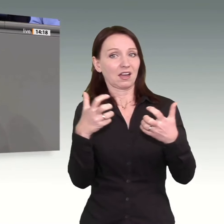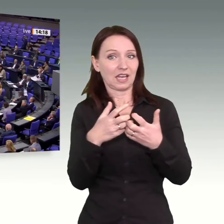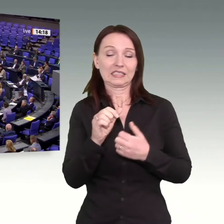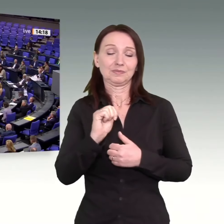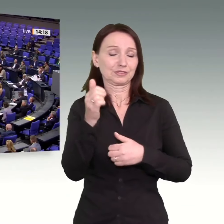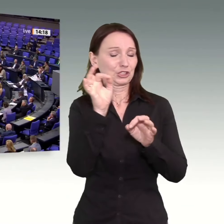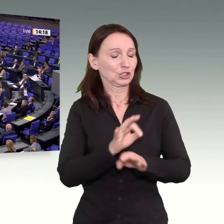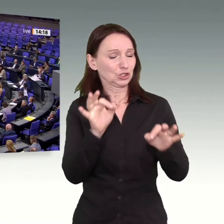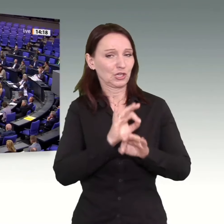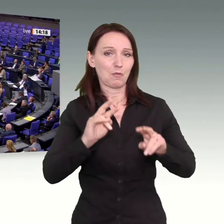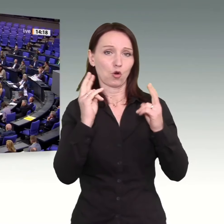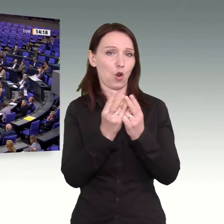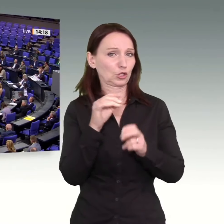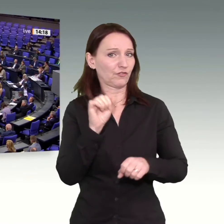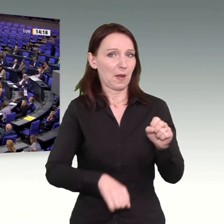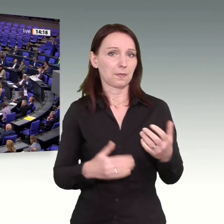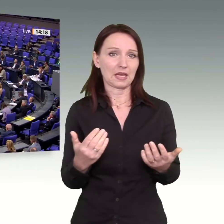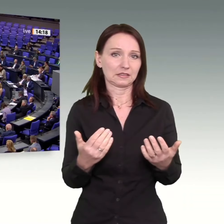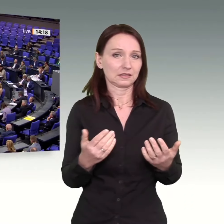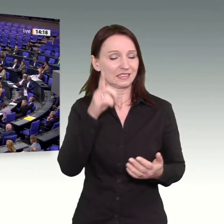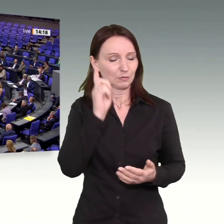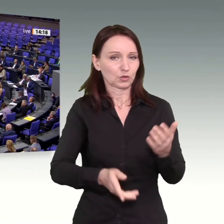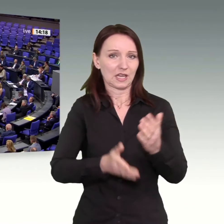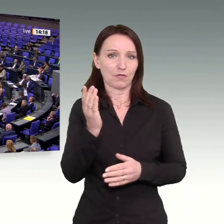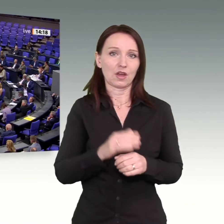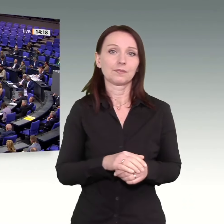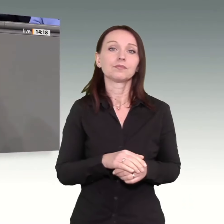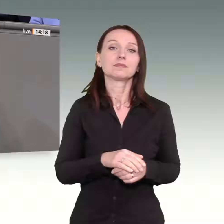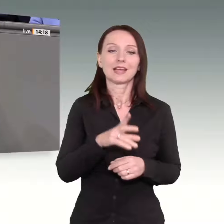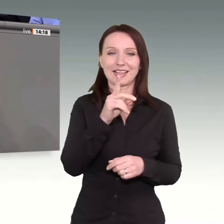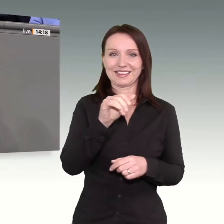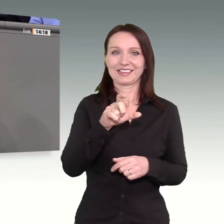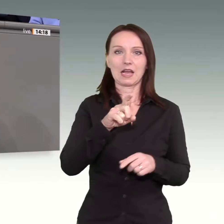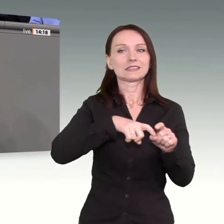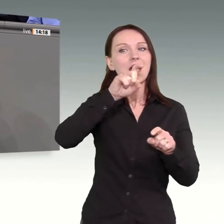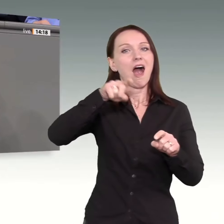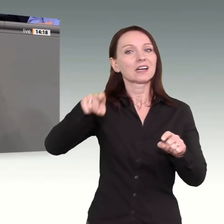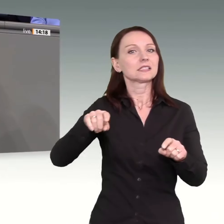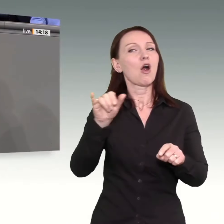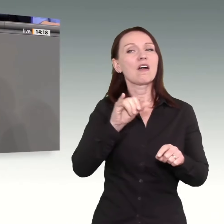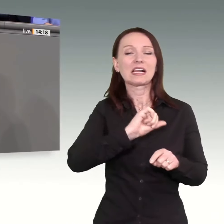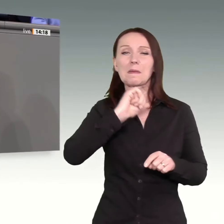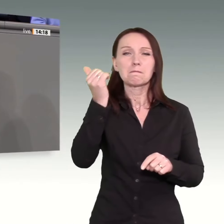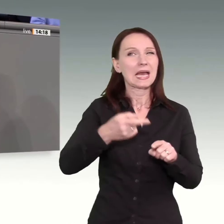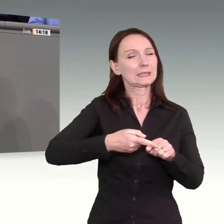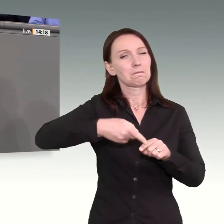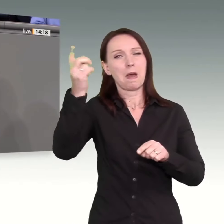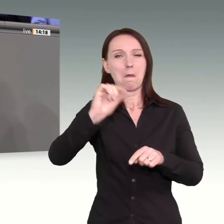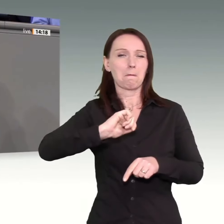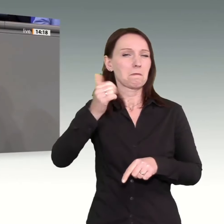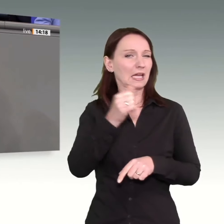Welche Aktie wächst im DAX am schnellsten? Nein, es ist leider kein Unternehmen, das Solaranlagen oder